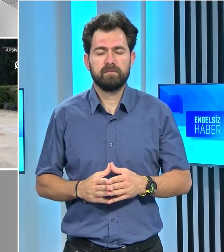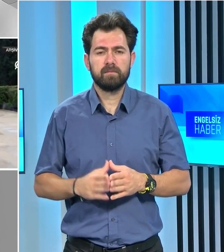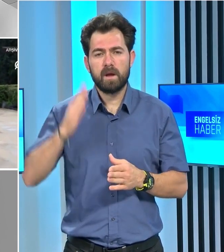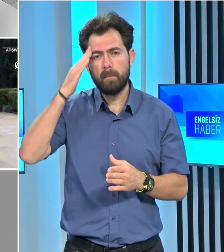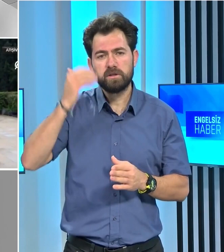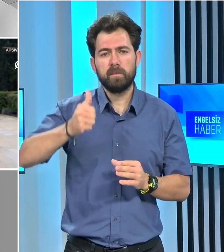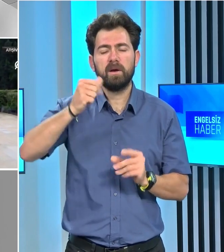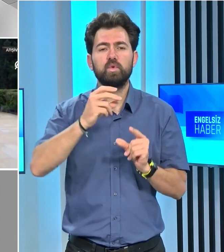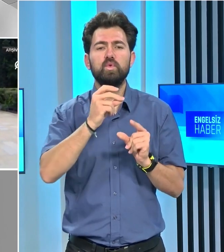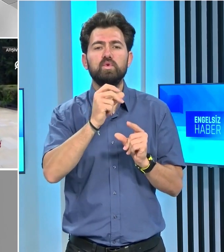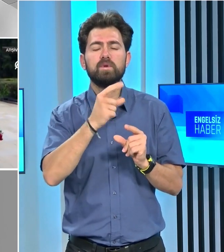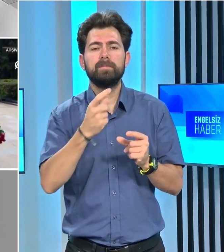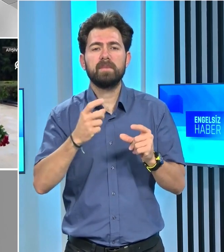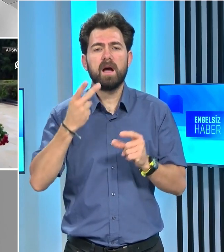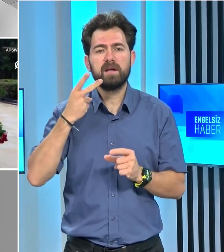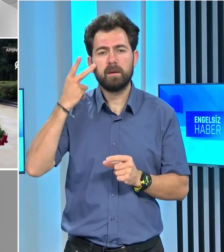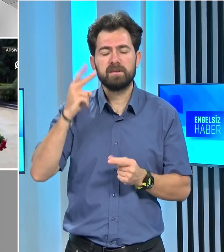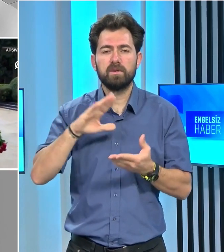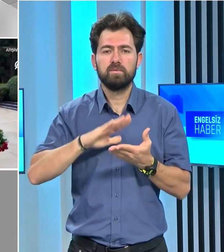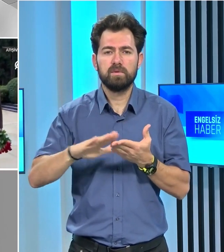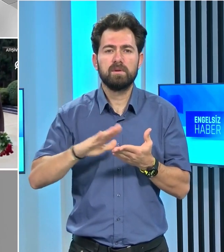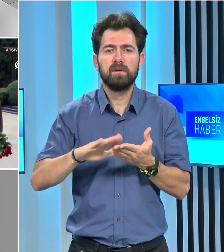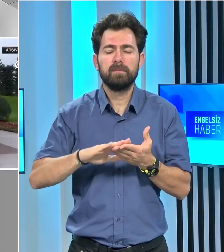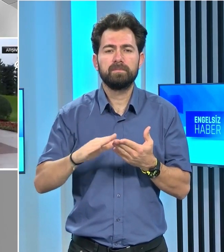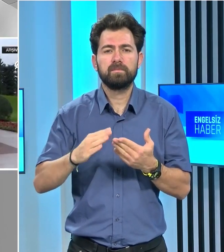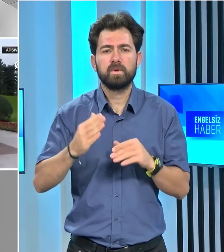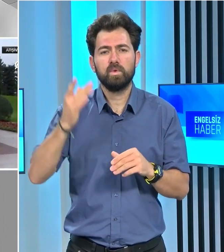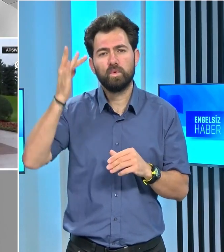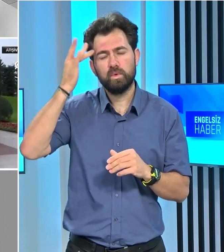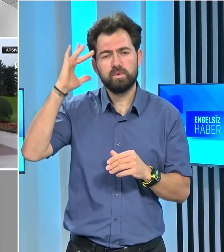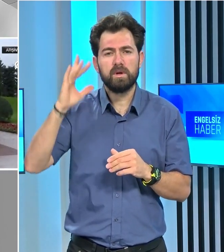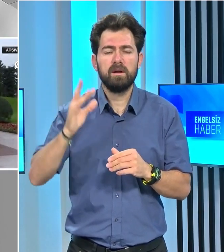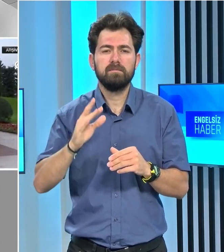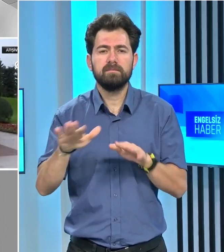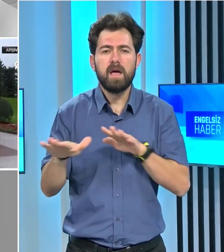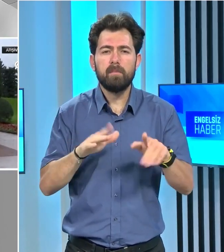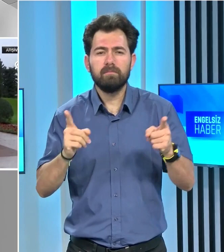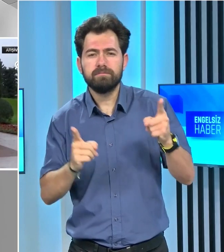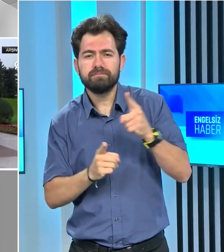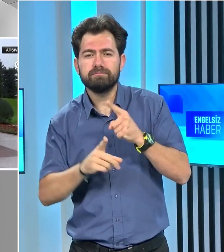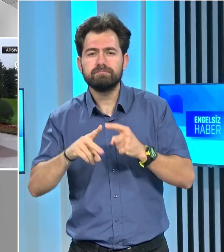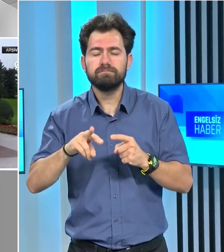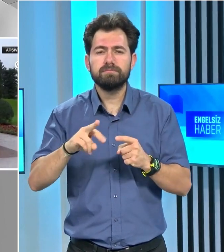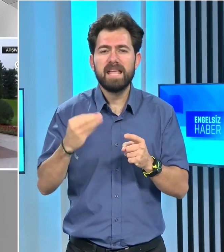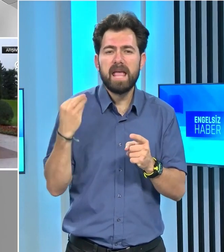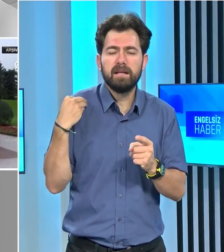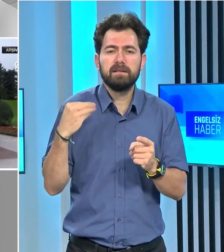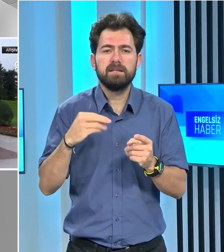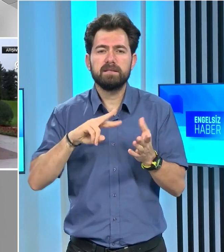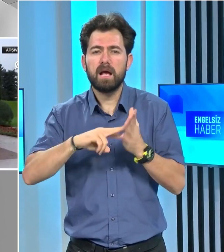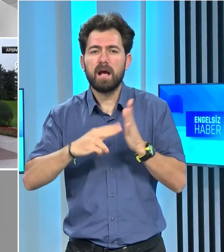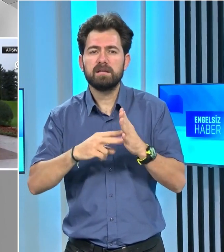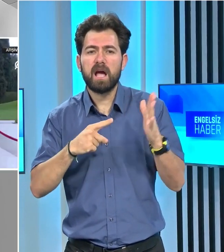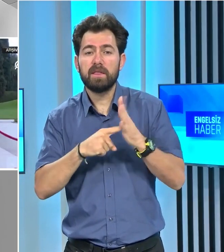Başbakan Ünal Üstel, Azerbaycan'da düzenlenen Kültürel Felaketler Bağlamında Yeni